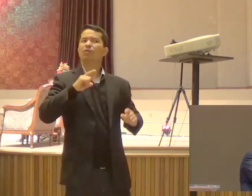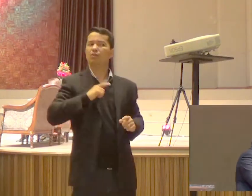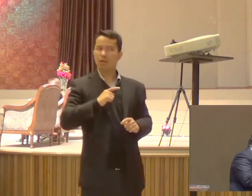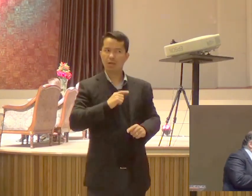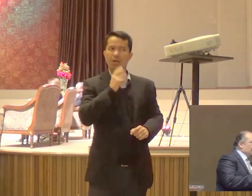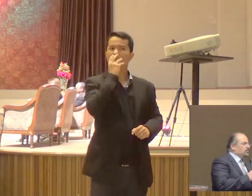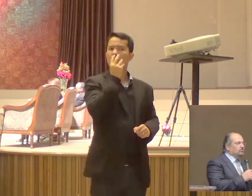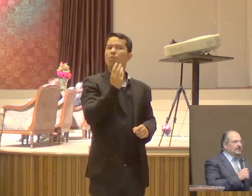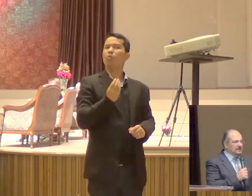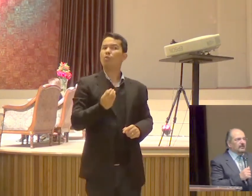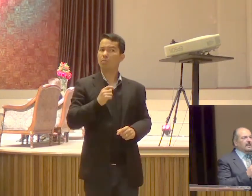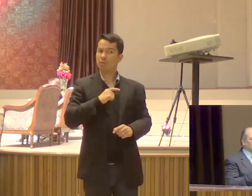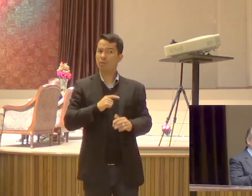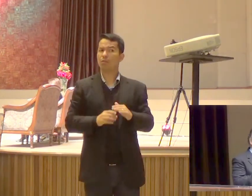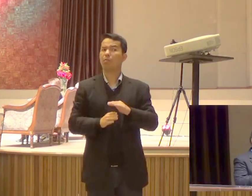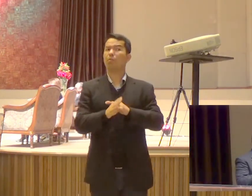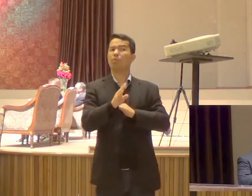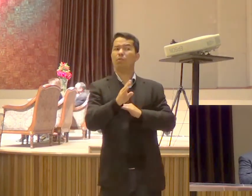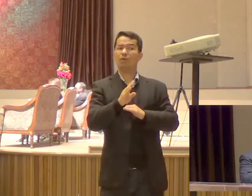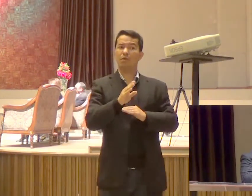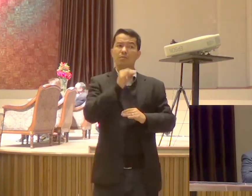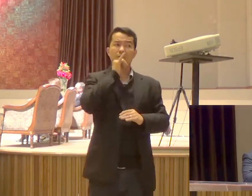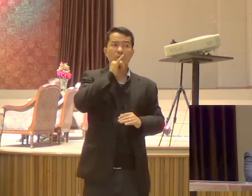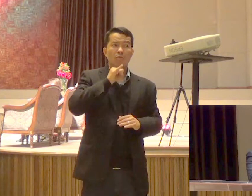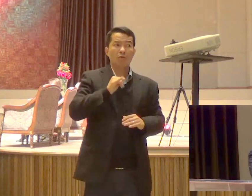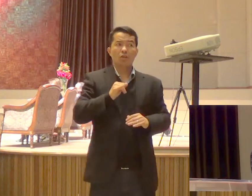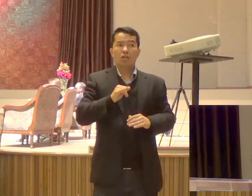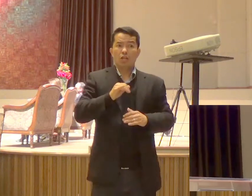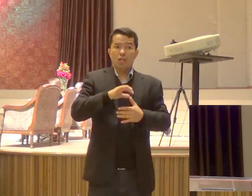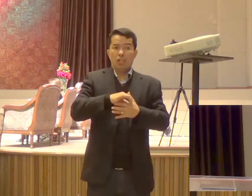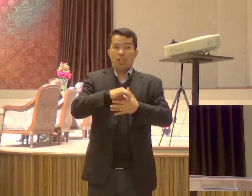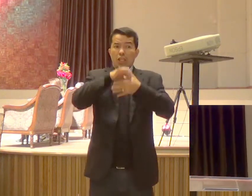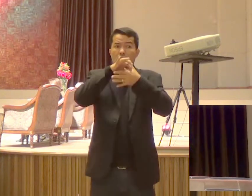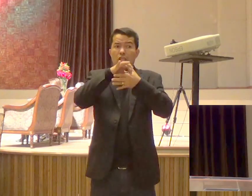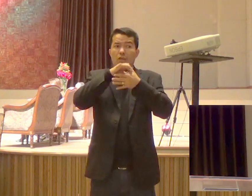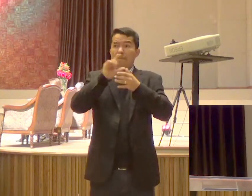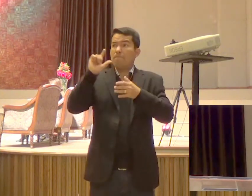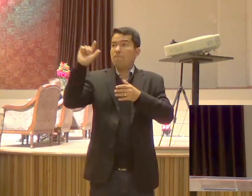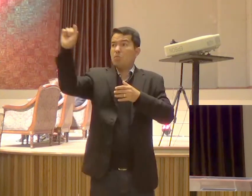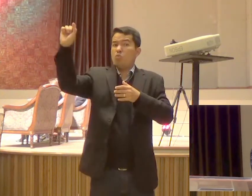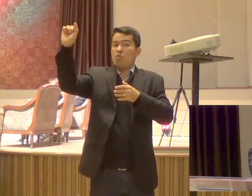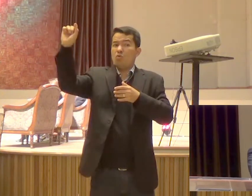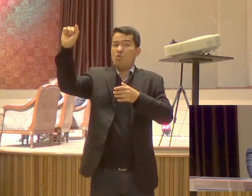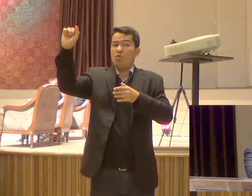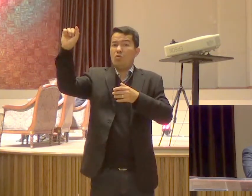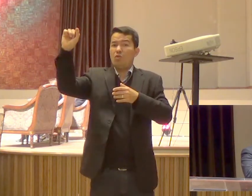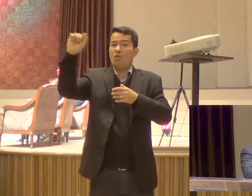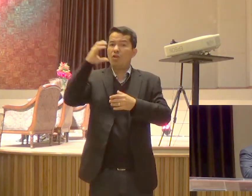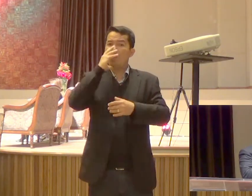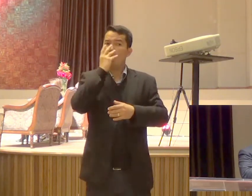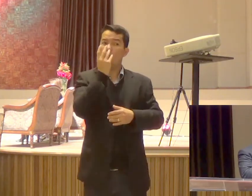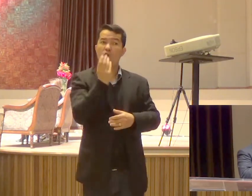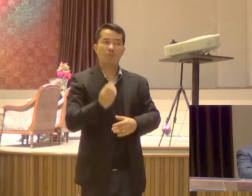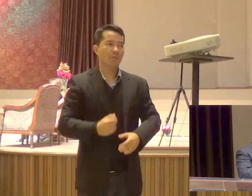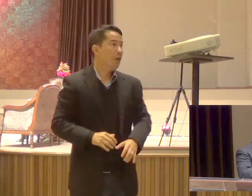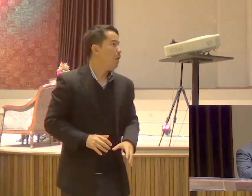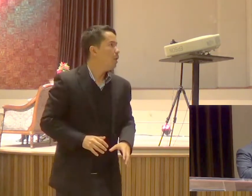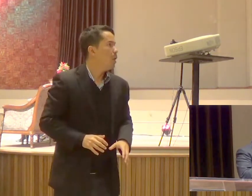Quando sai um líder Entram O que que os outros Tem que fazer? Tem que ter ovelha Que vira pastor na hora